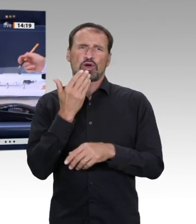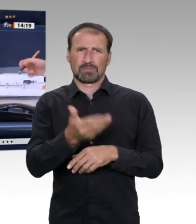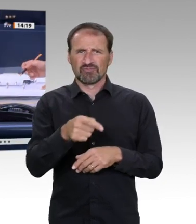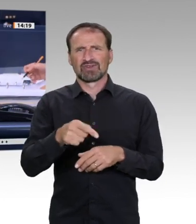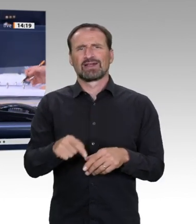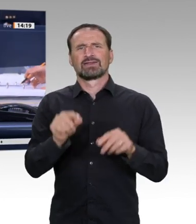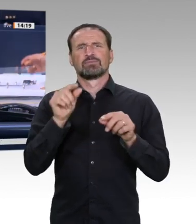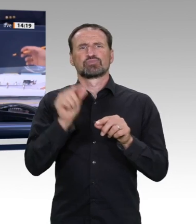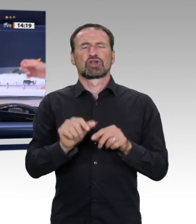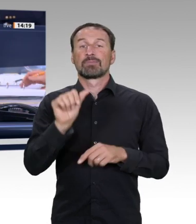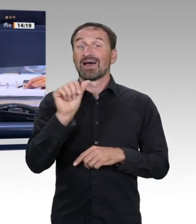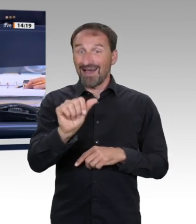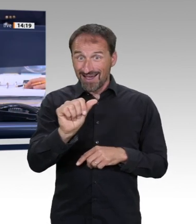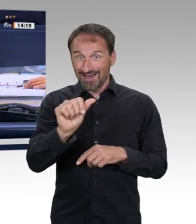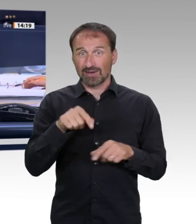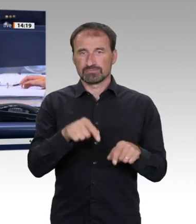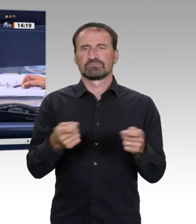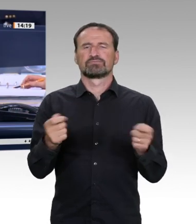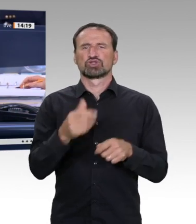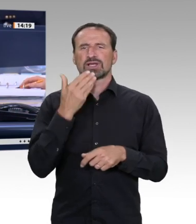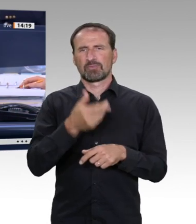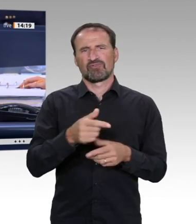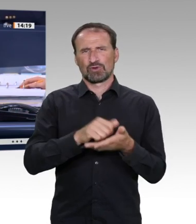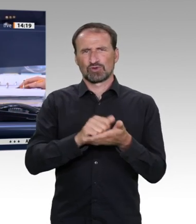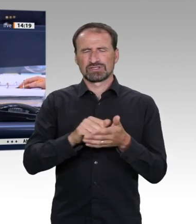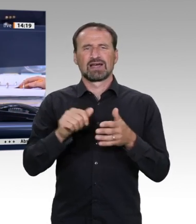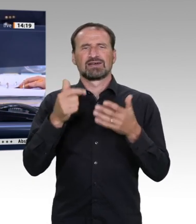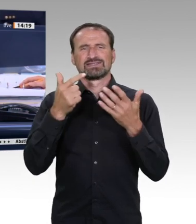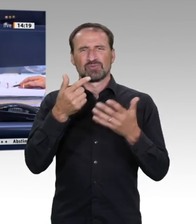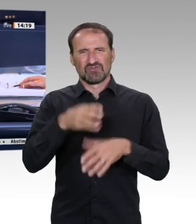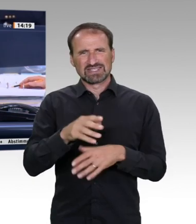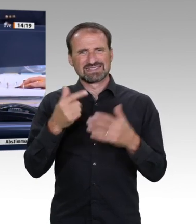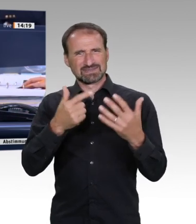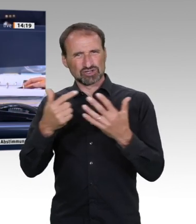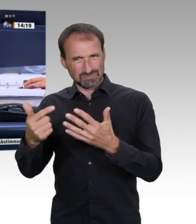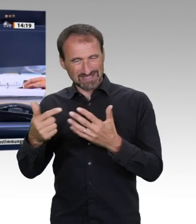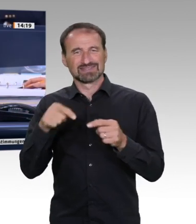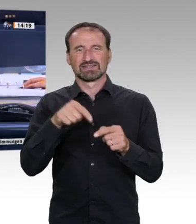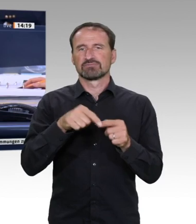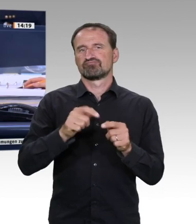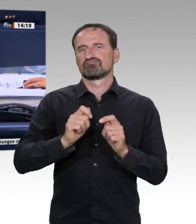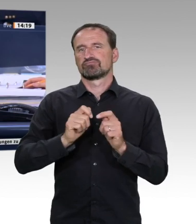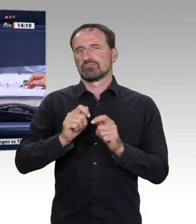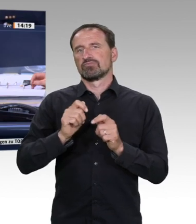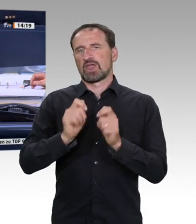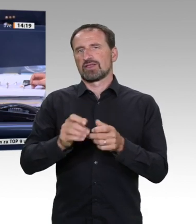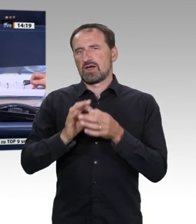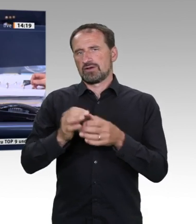Zum Antrag der Fraktion der FDP mit dem Titel Nachhaltiges Wachstum, der Weg aus der Rezession in eine klimaneutrale Zukunft.